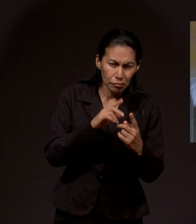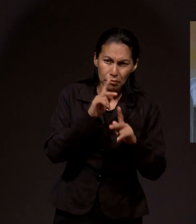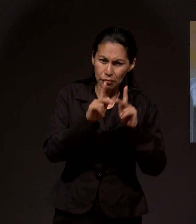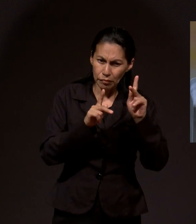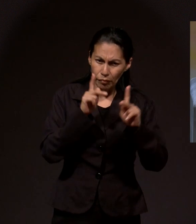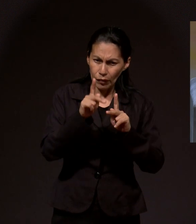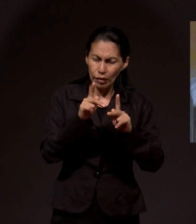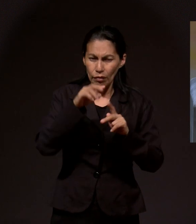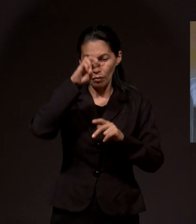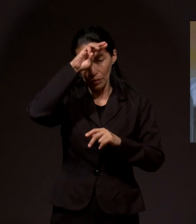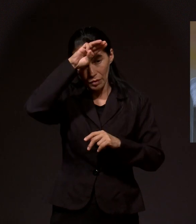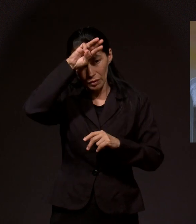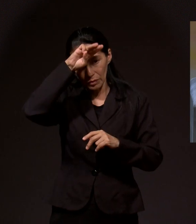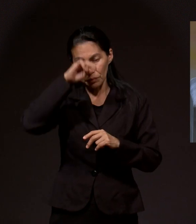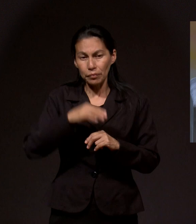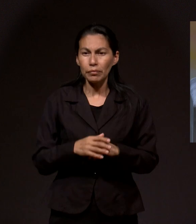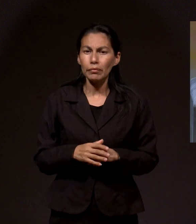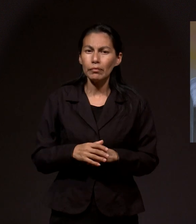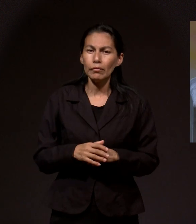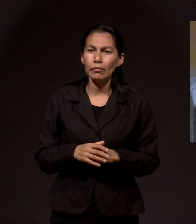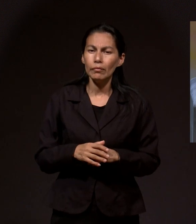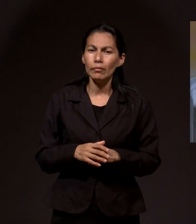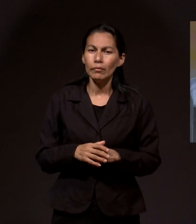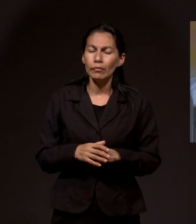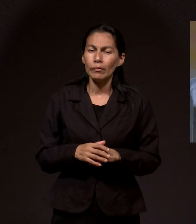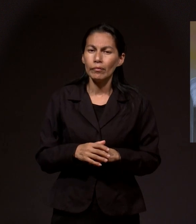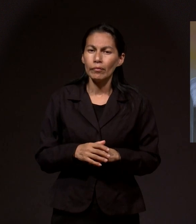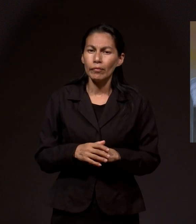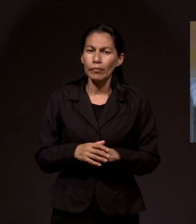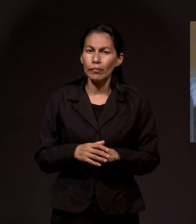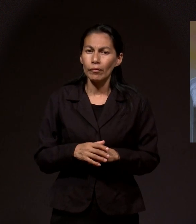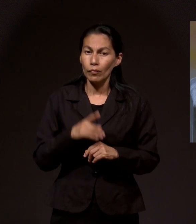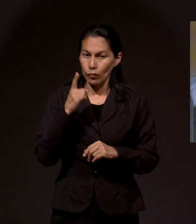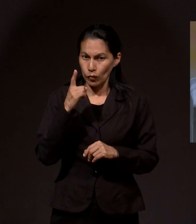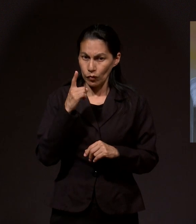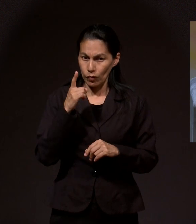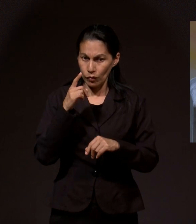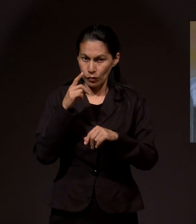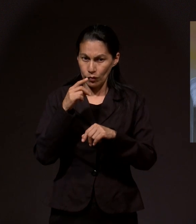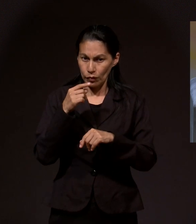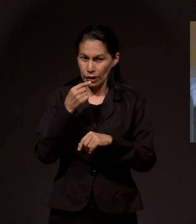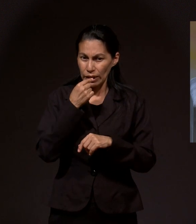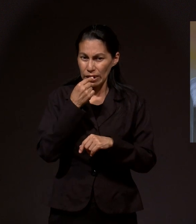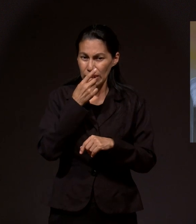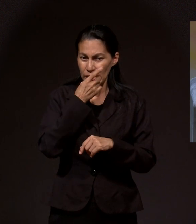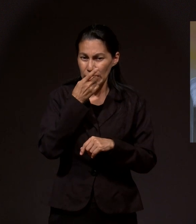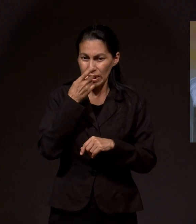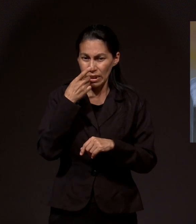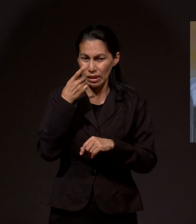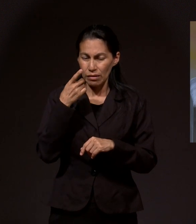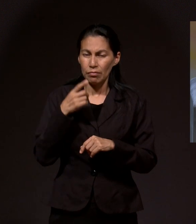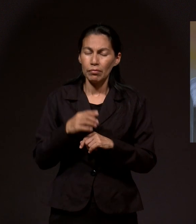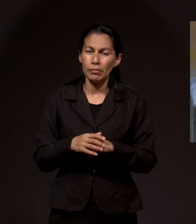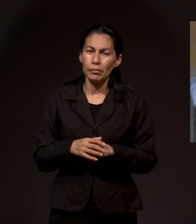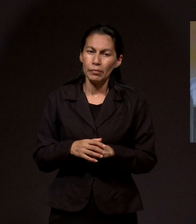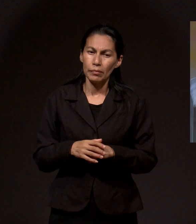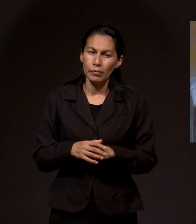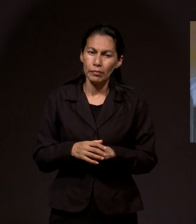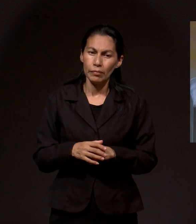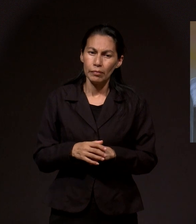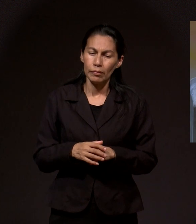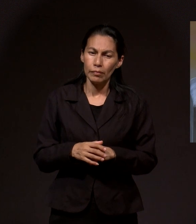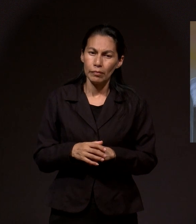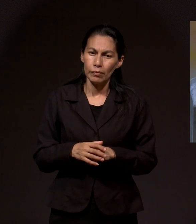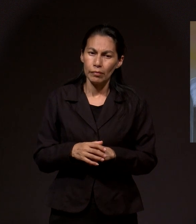Y uno de ellos están en Monterrey y uno de ellos es dentista. Y